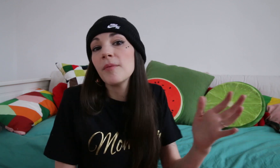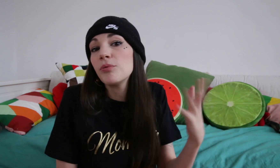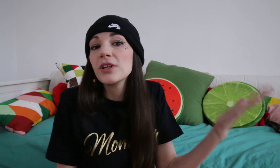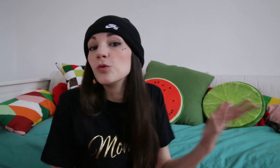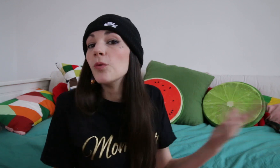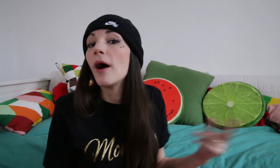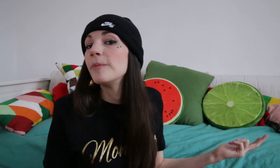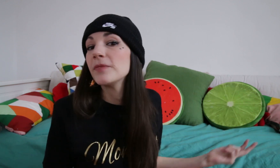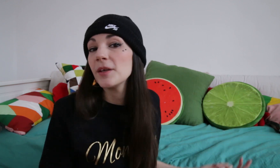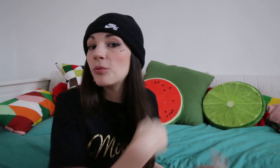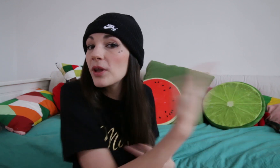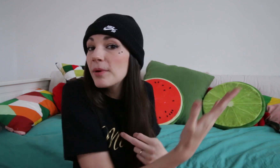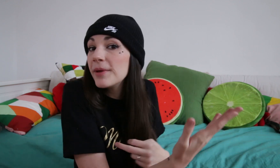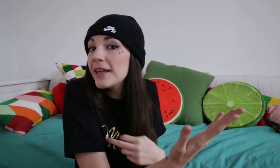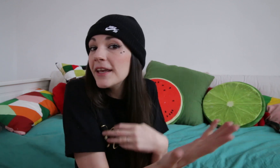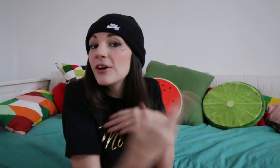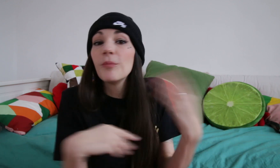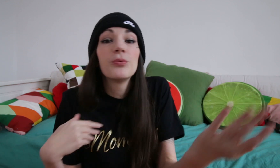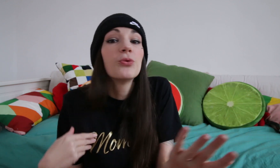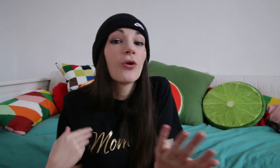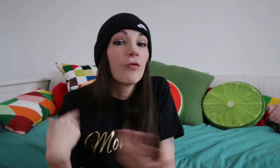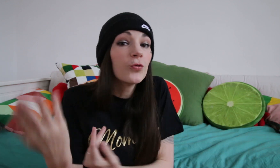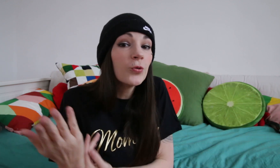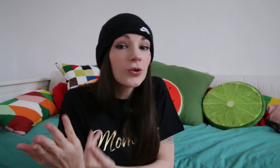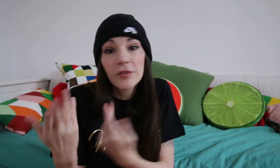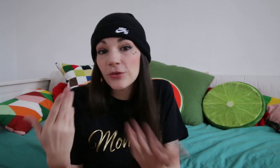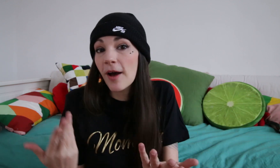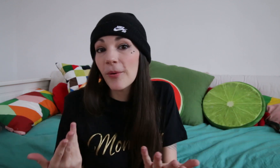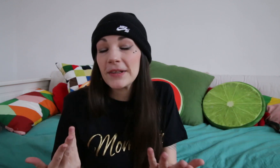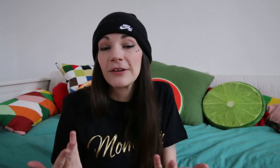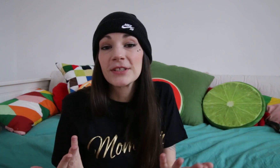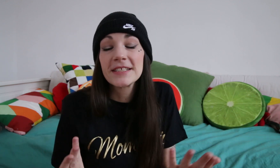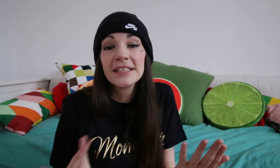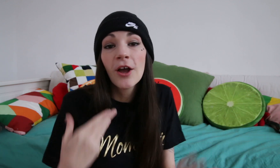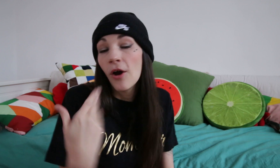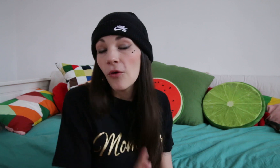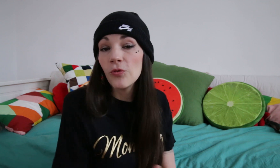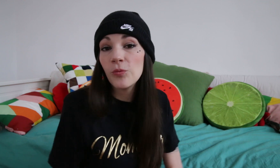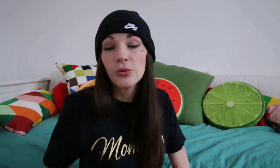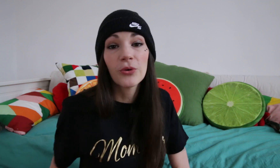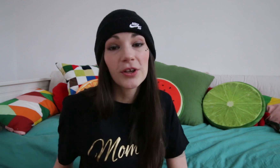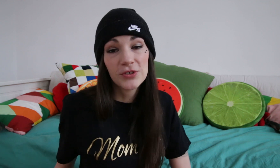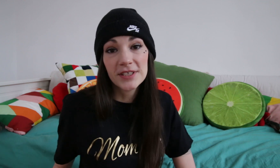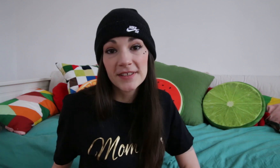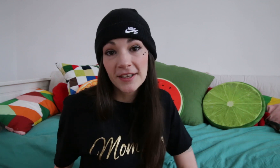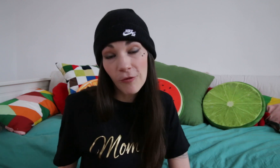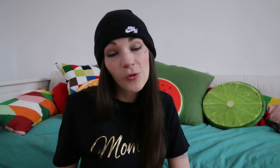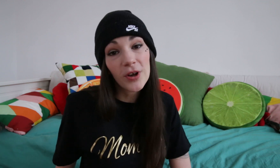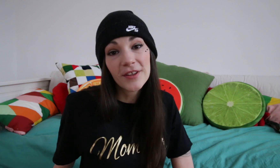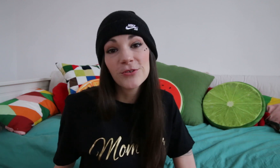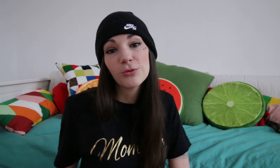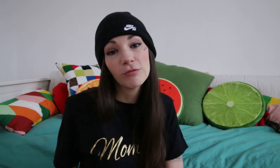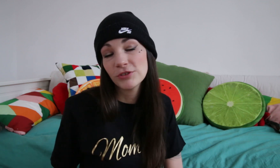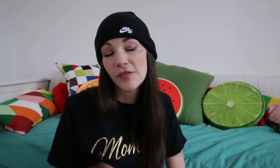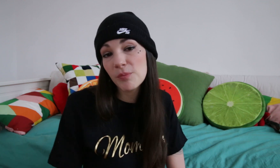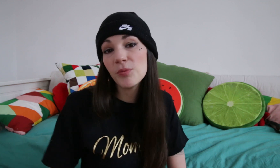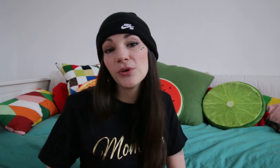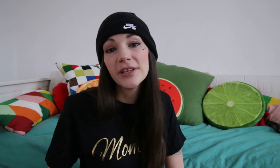pour les deux. C'est pour les bébés, comme pour vous qui voulez apprendre la langue des signes, ou pour le réutiliser quand vous croisez un sourd. Ça fait plus poli.